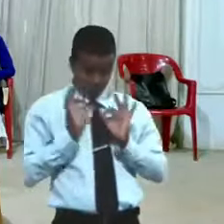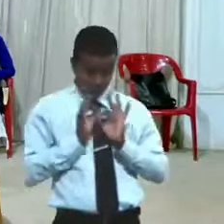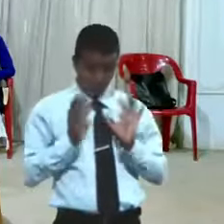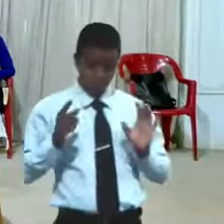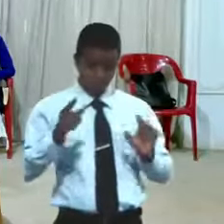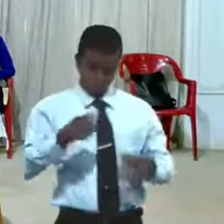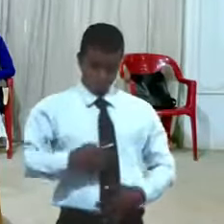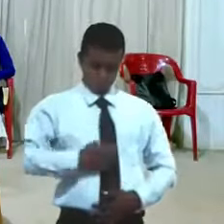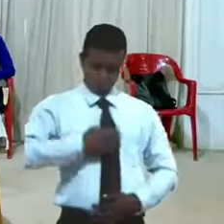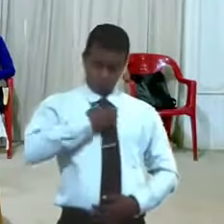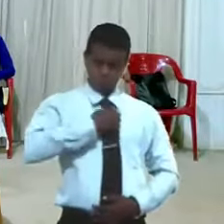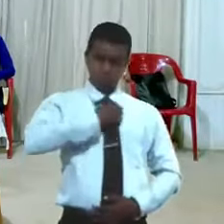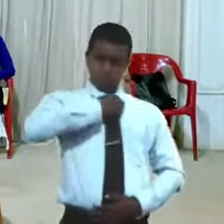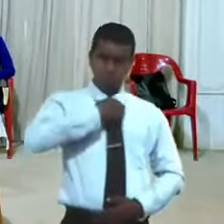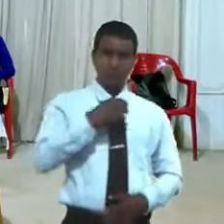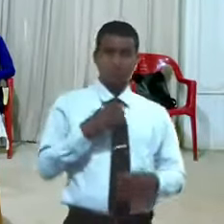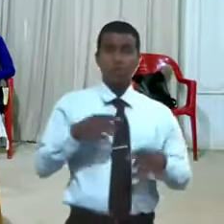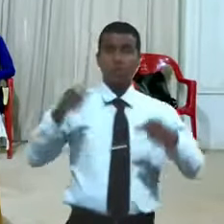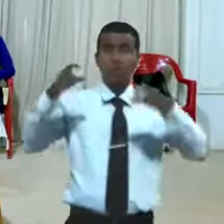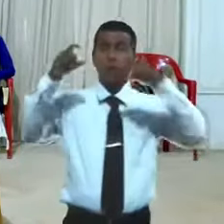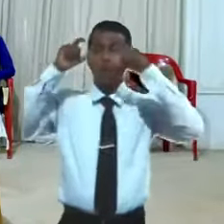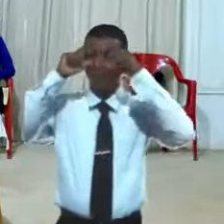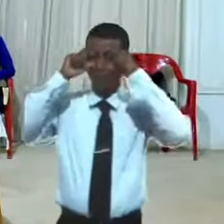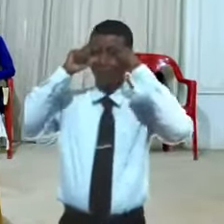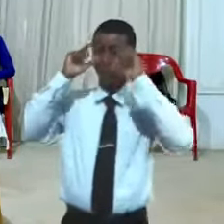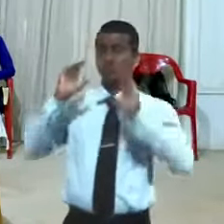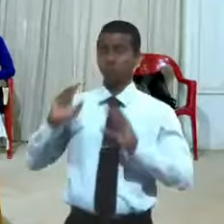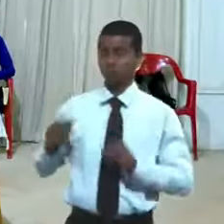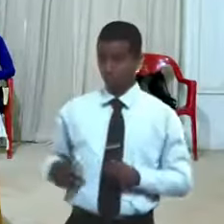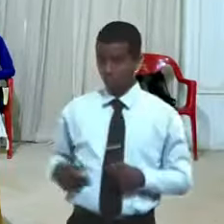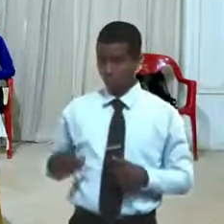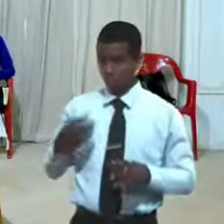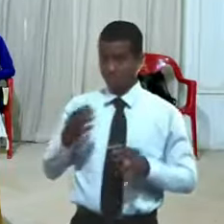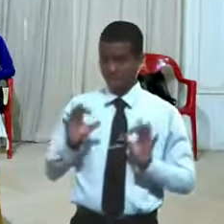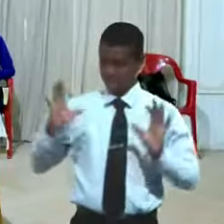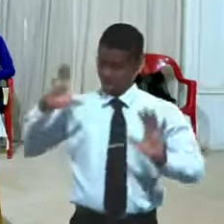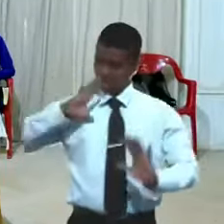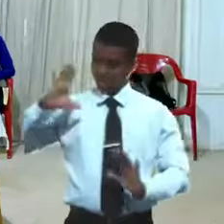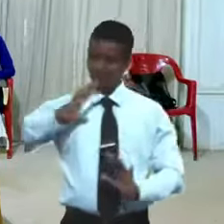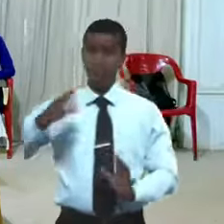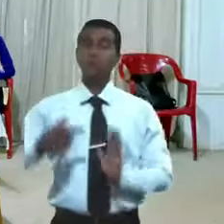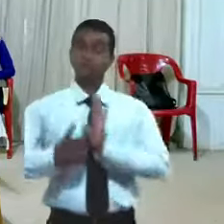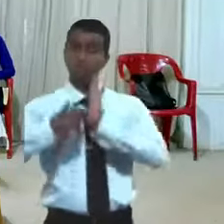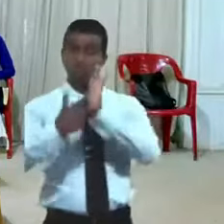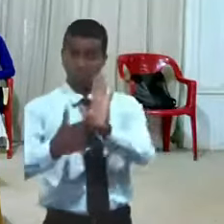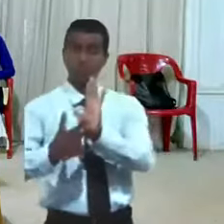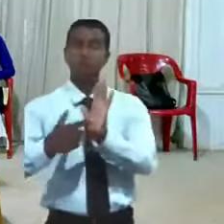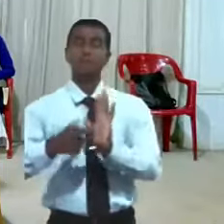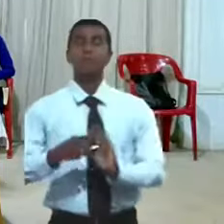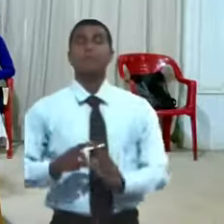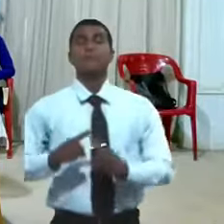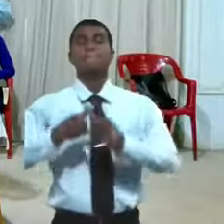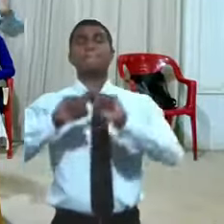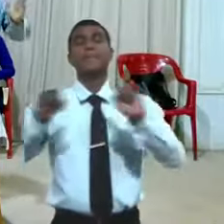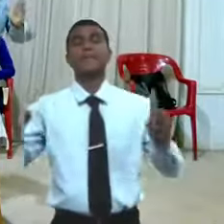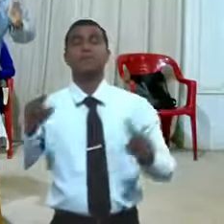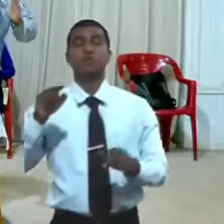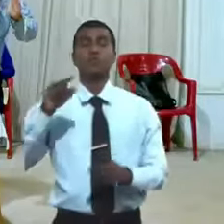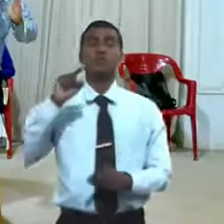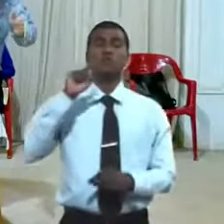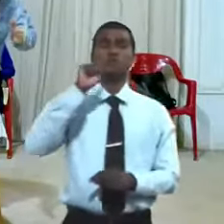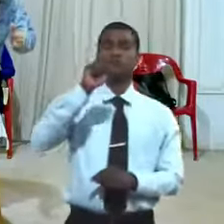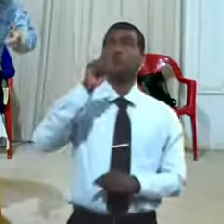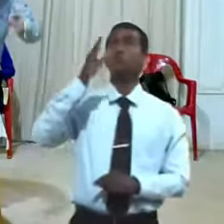una corbata póngase gafas oscuras póngase y muestre que usted a Dios no lo engaña puede